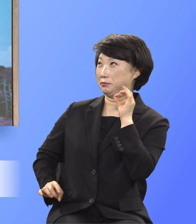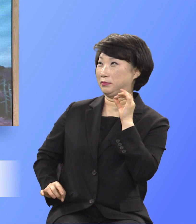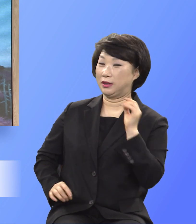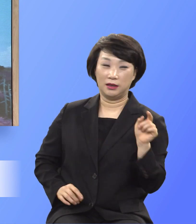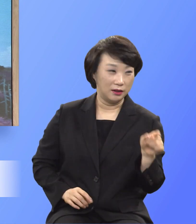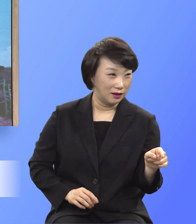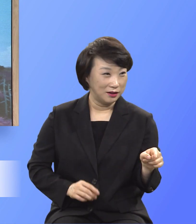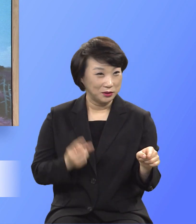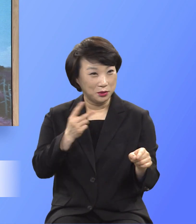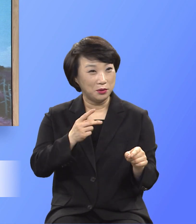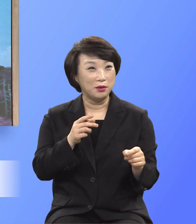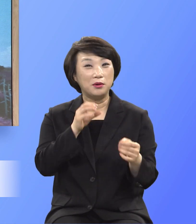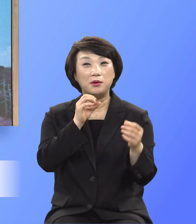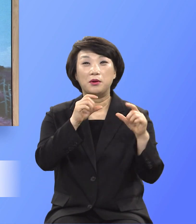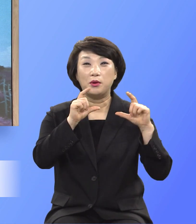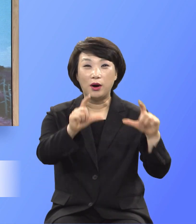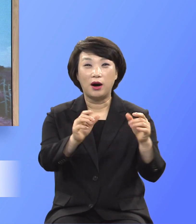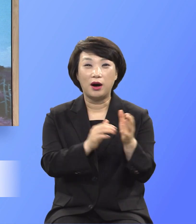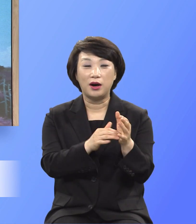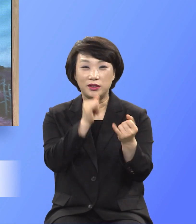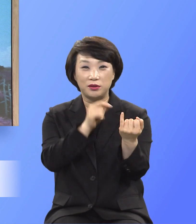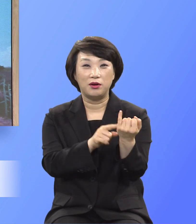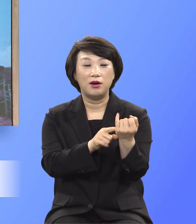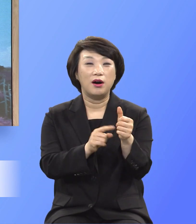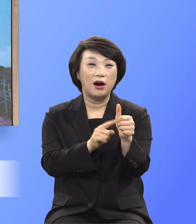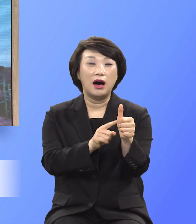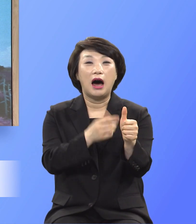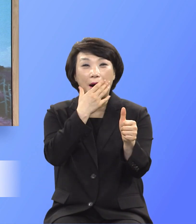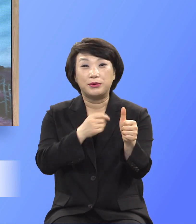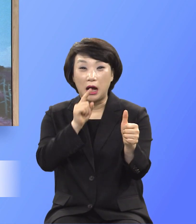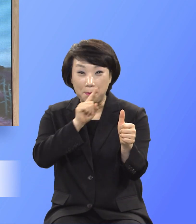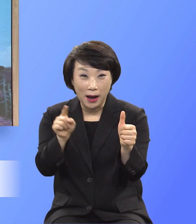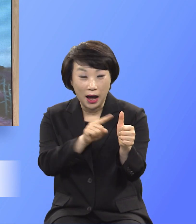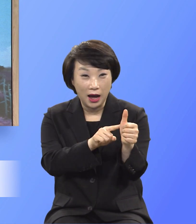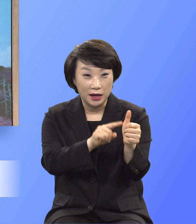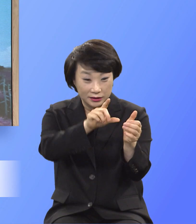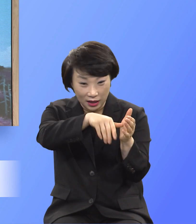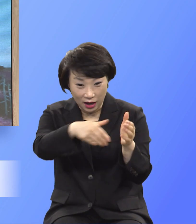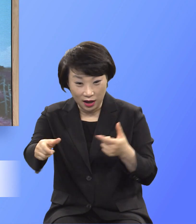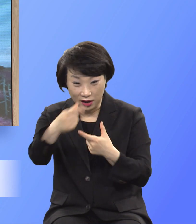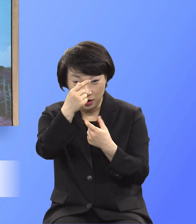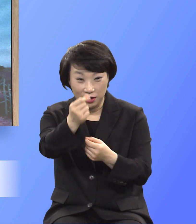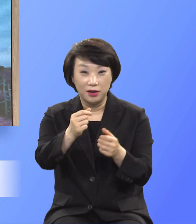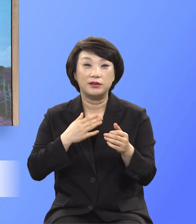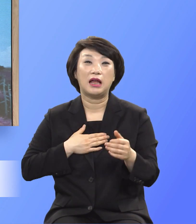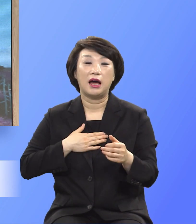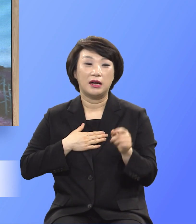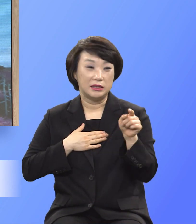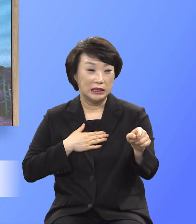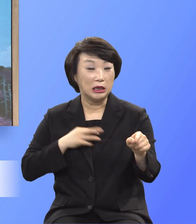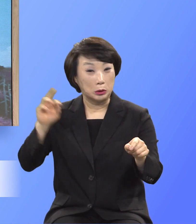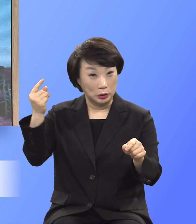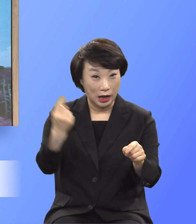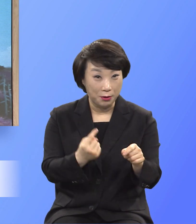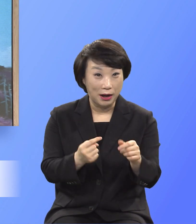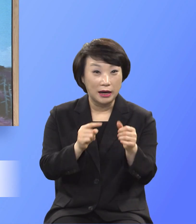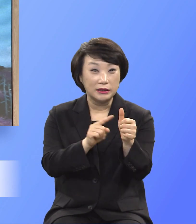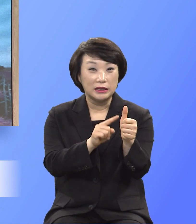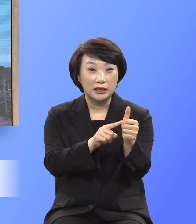다시 또 말합니다. 아브라함아 기아이 이를 때에 내가 정령 네게 돌아오리니 네